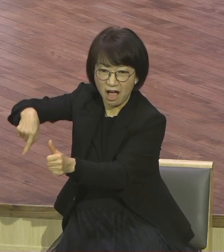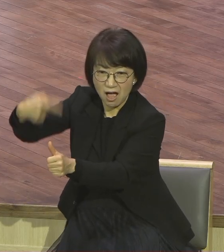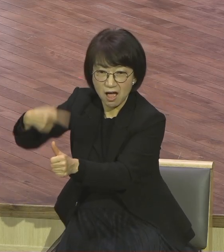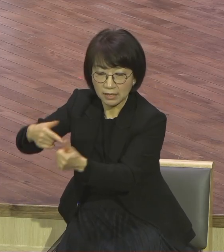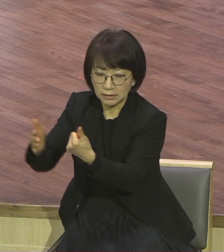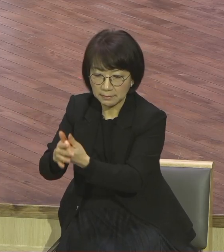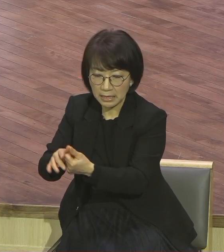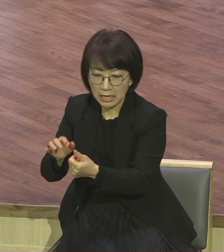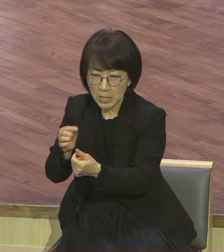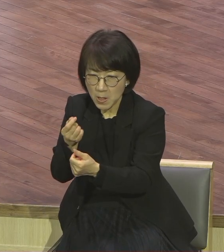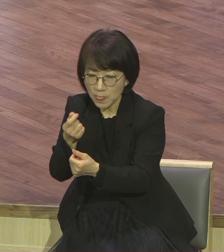영향을 미칠 수 있다